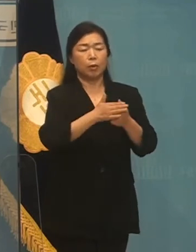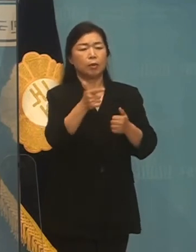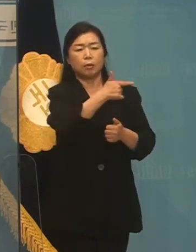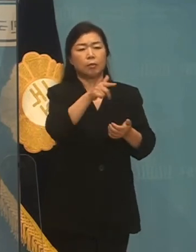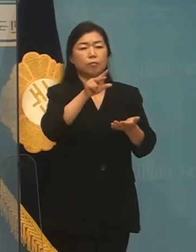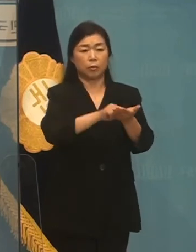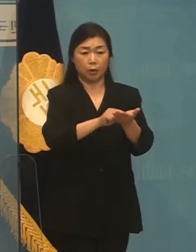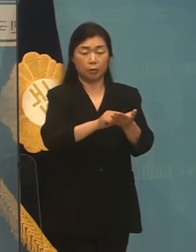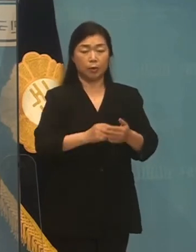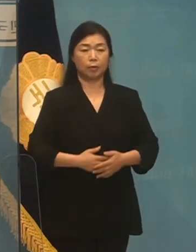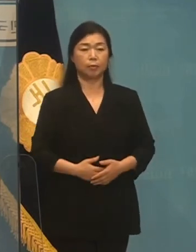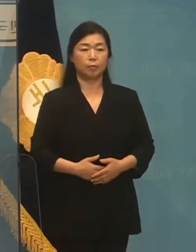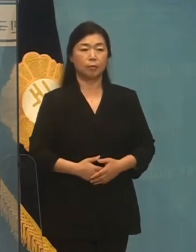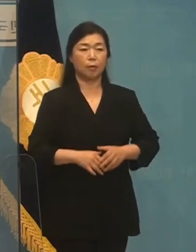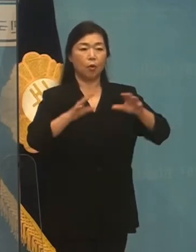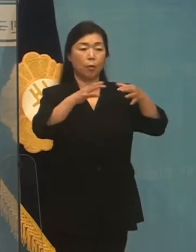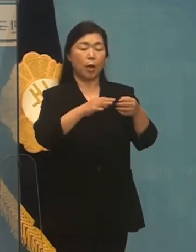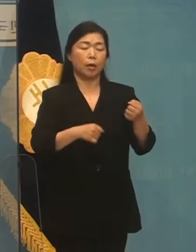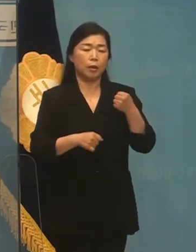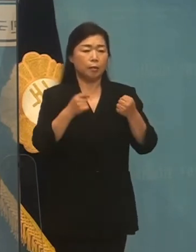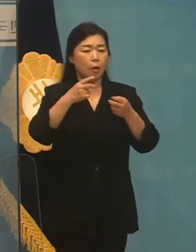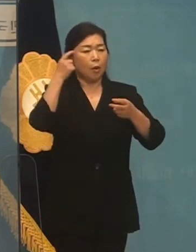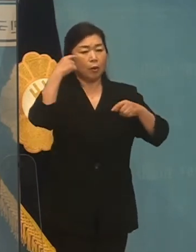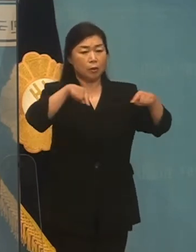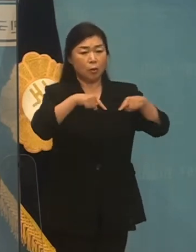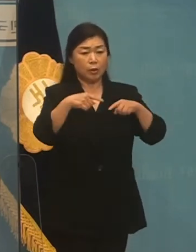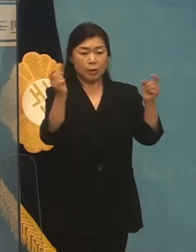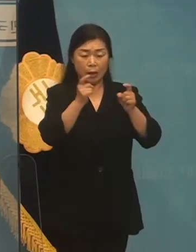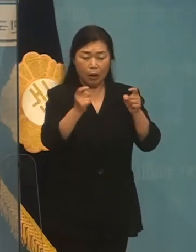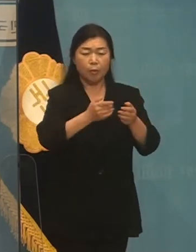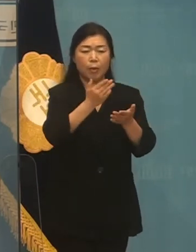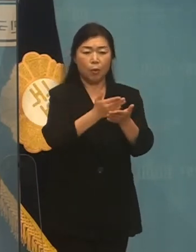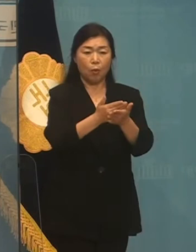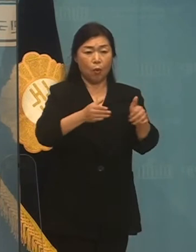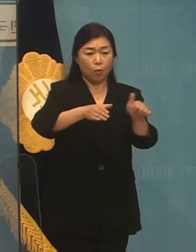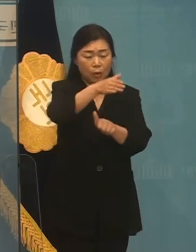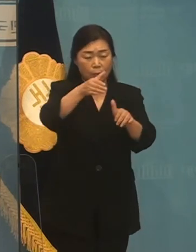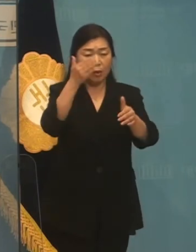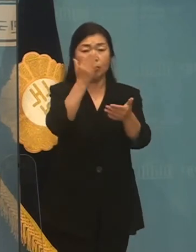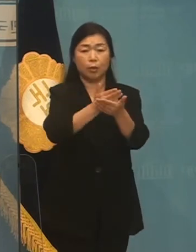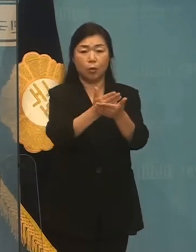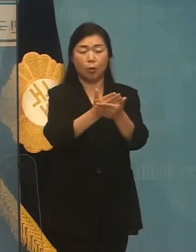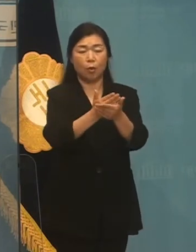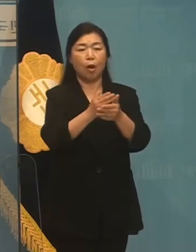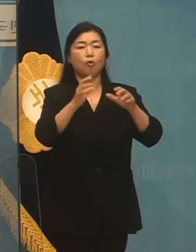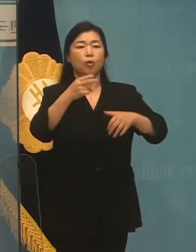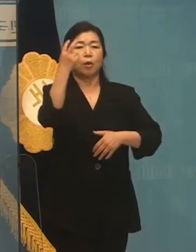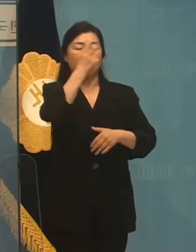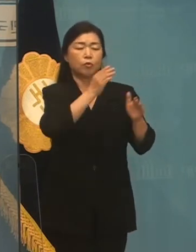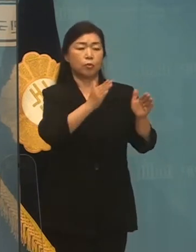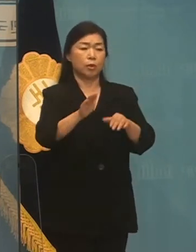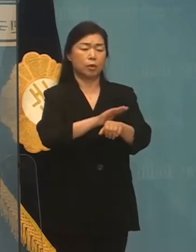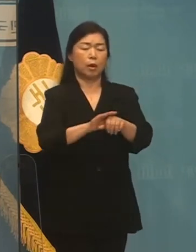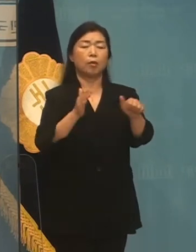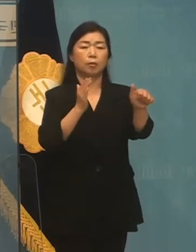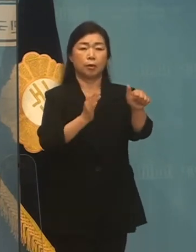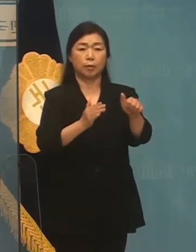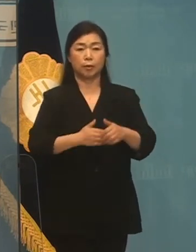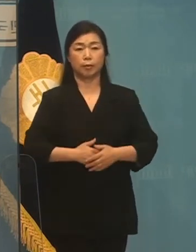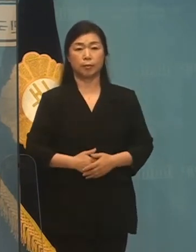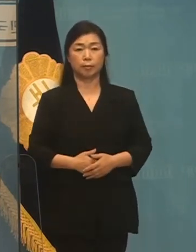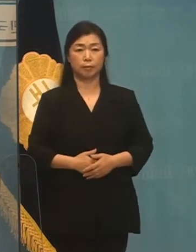국민의힘이 경쟁과 포트 허위와 가짜 뉴스로 정철된 국감을 준비하고 있지 않기를 바랍니다.